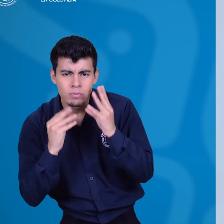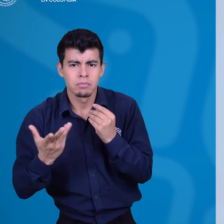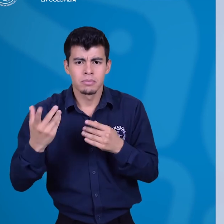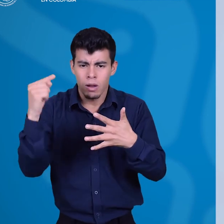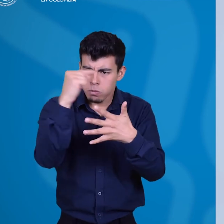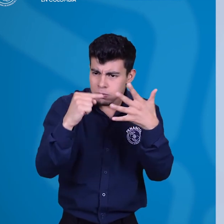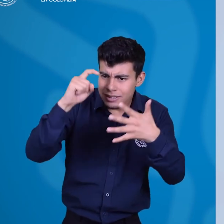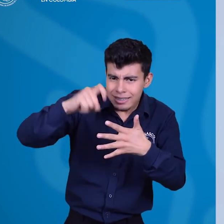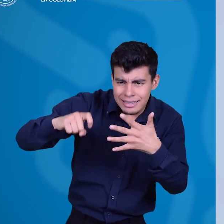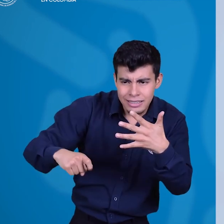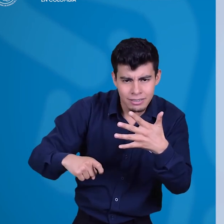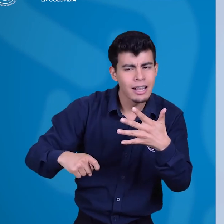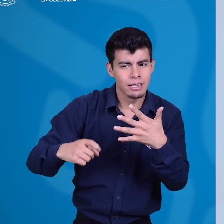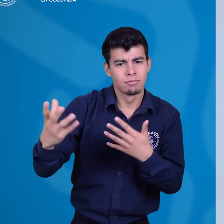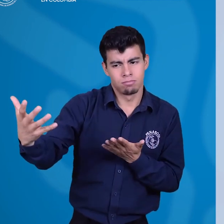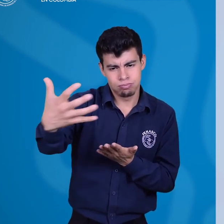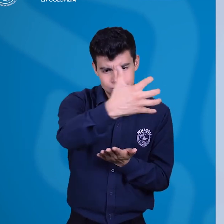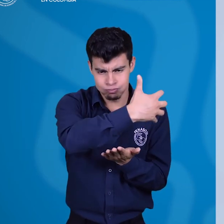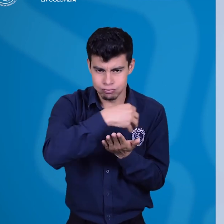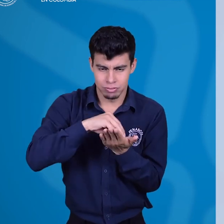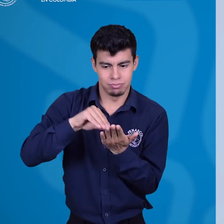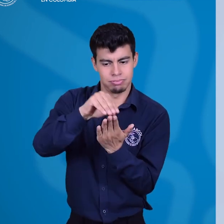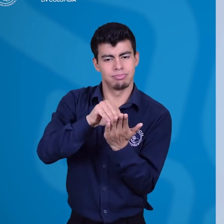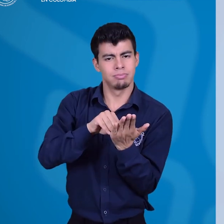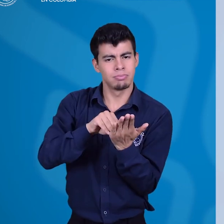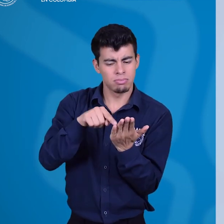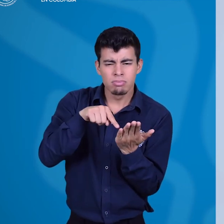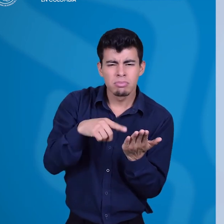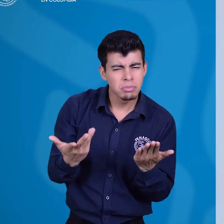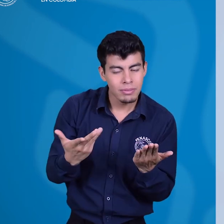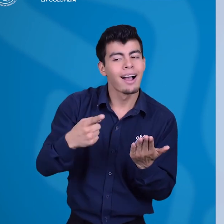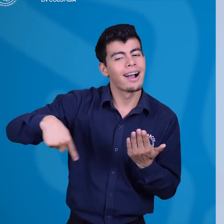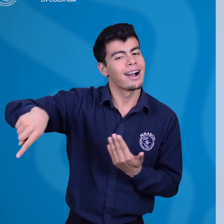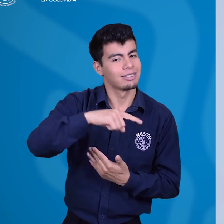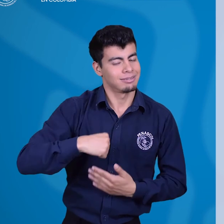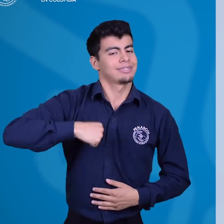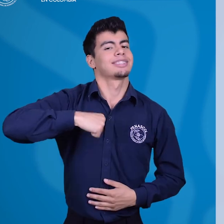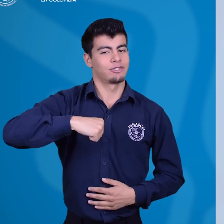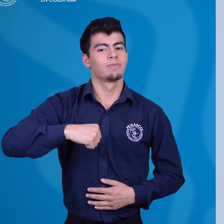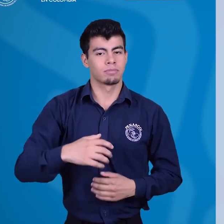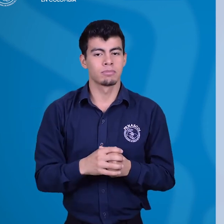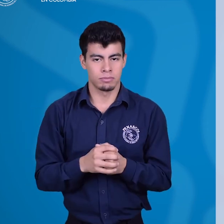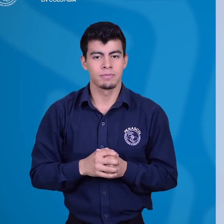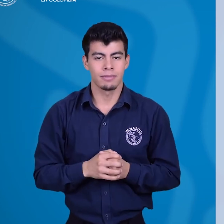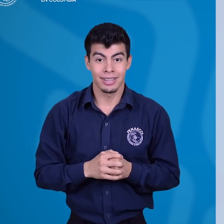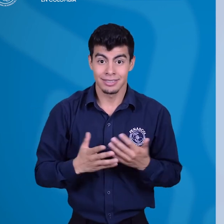socialización de experiencias y necesidades en relación con el ejercicio de derechos